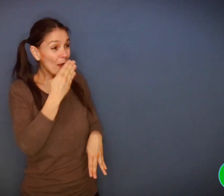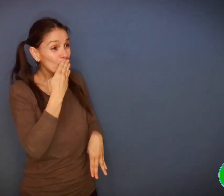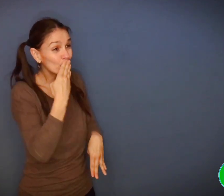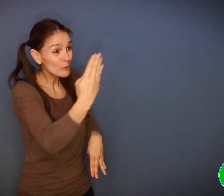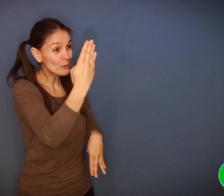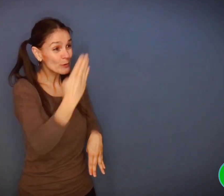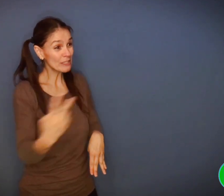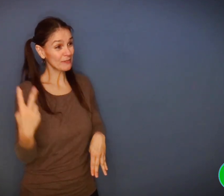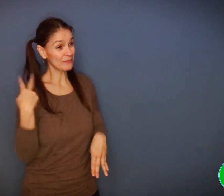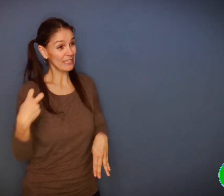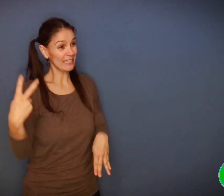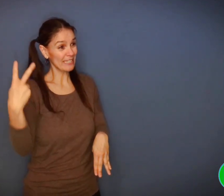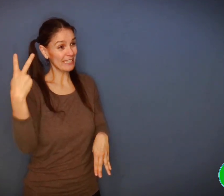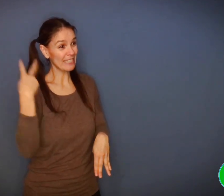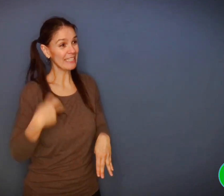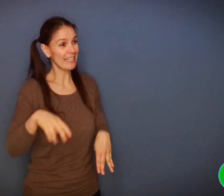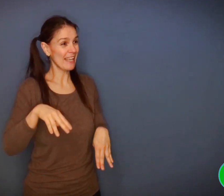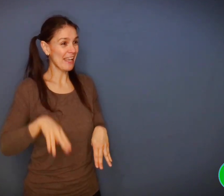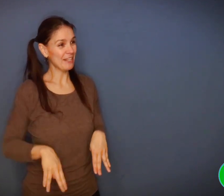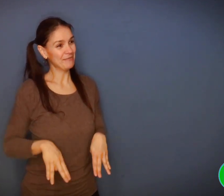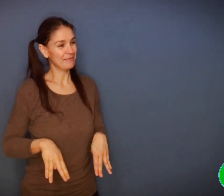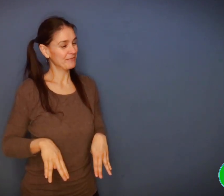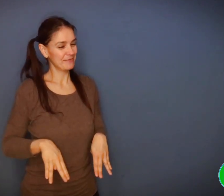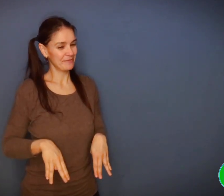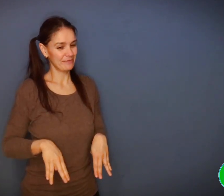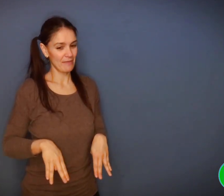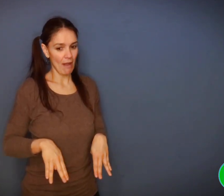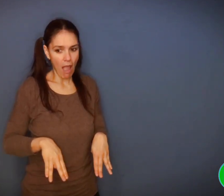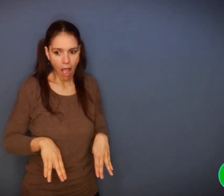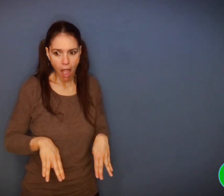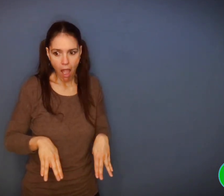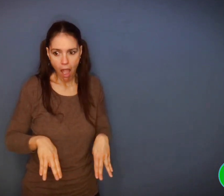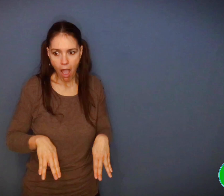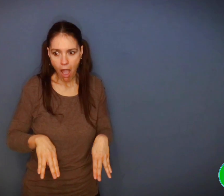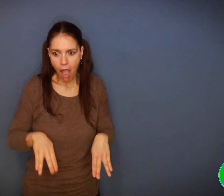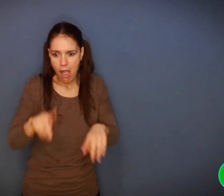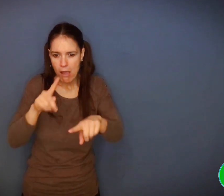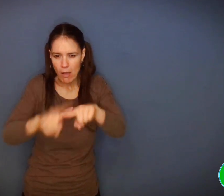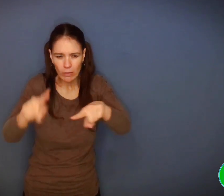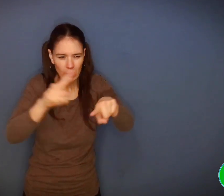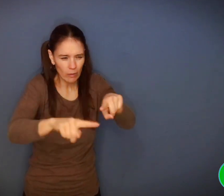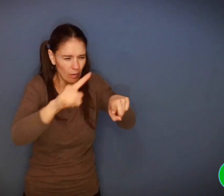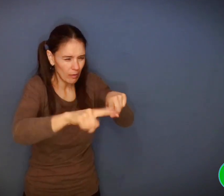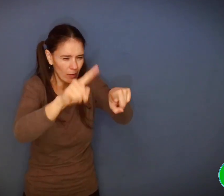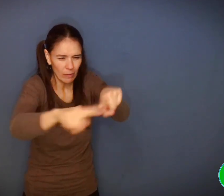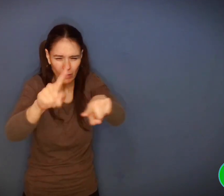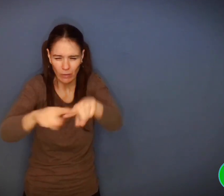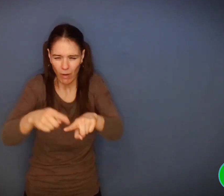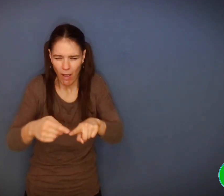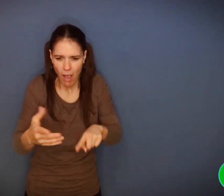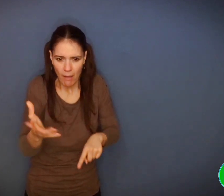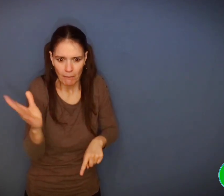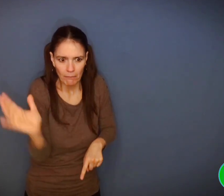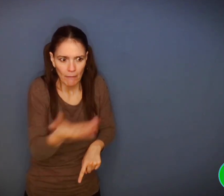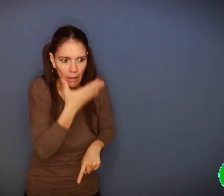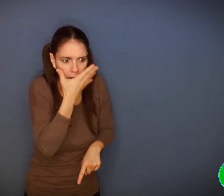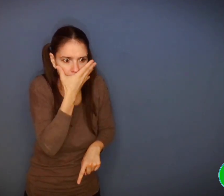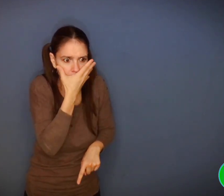« Bonjour Félicien ! Tes carottes sont magnifiques